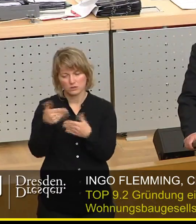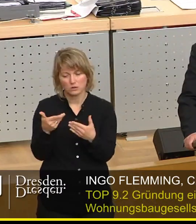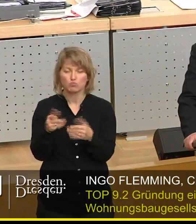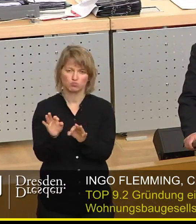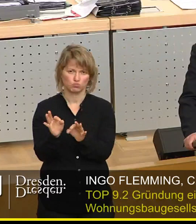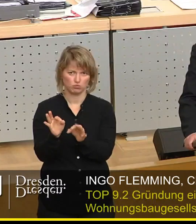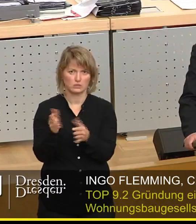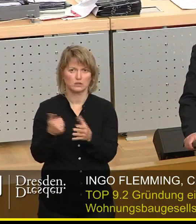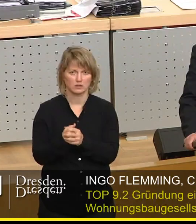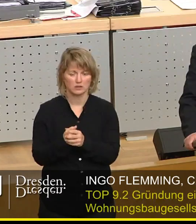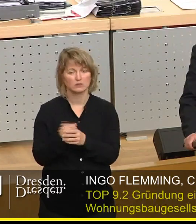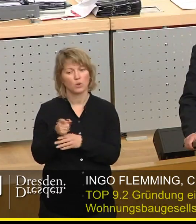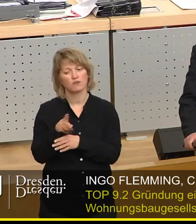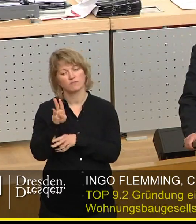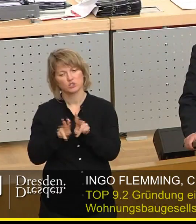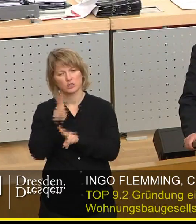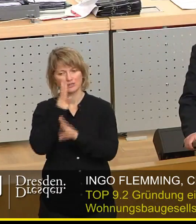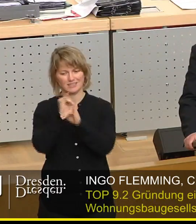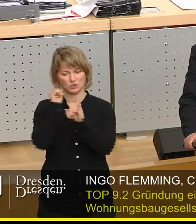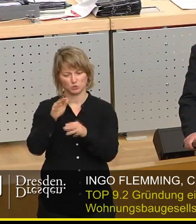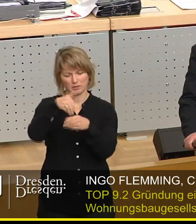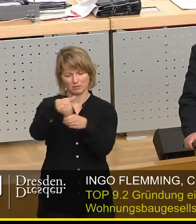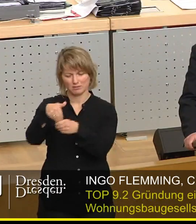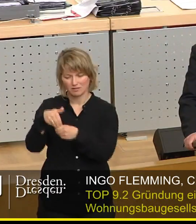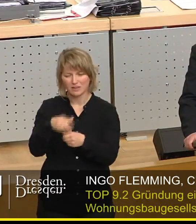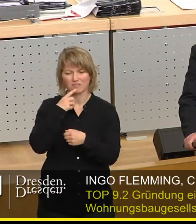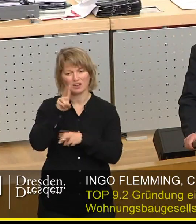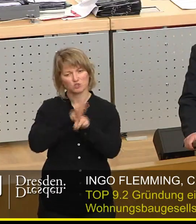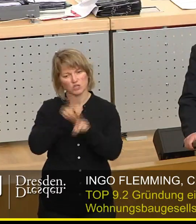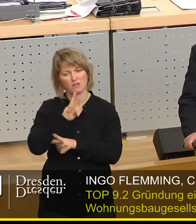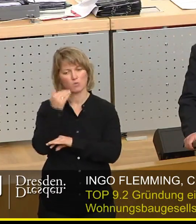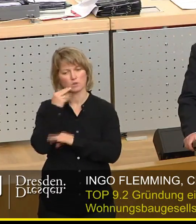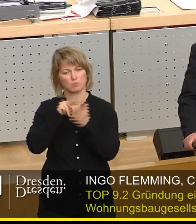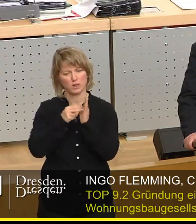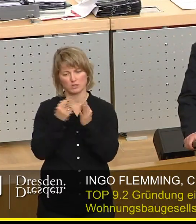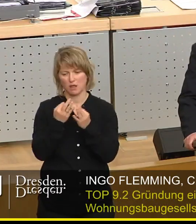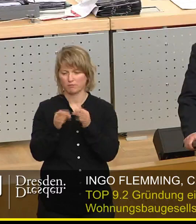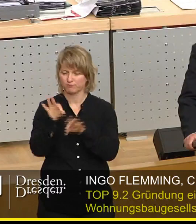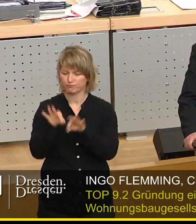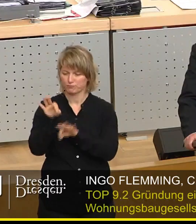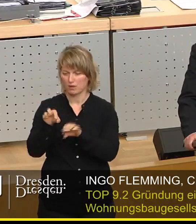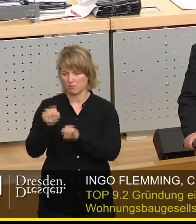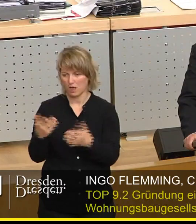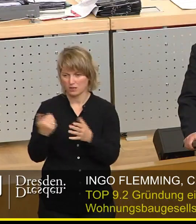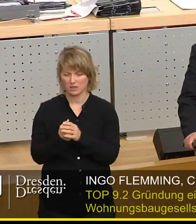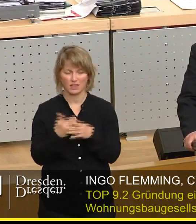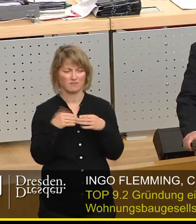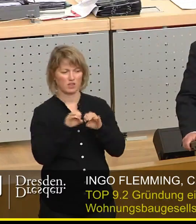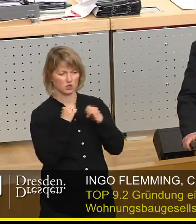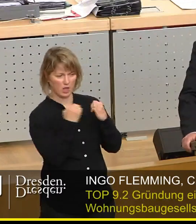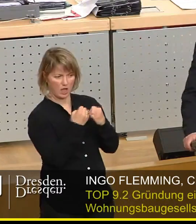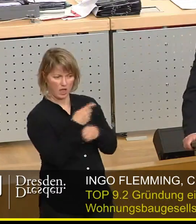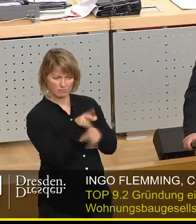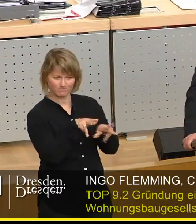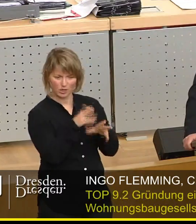Es ist ein Instrumentenkasten mit sehr vielen wohnungspolitischen Instrumenten, die man benutzen kann. Auch der Freistaat hat reagiert. Er hat